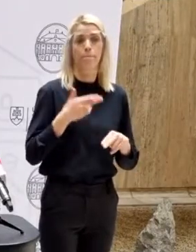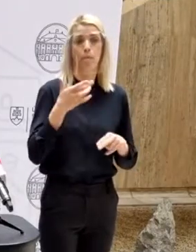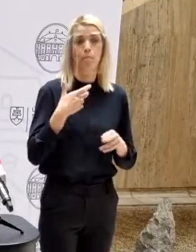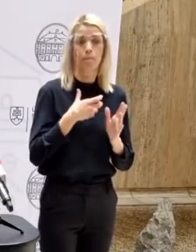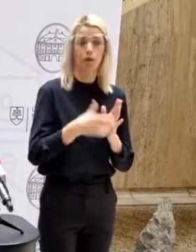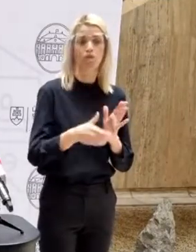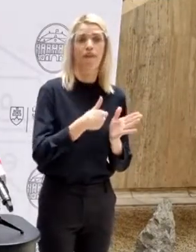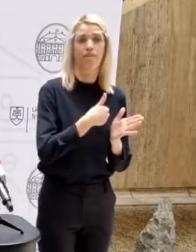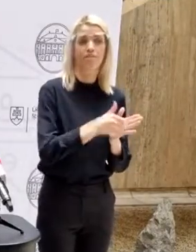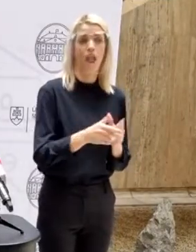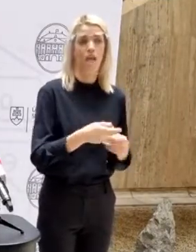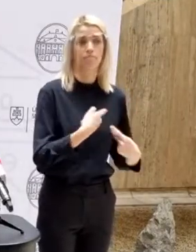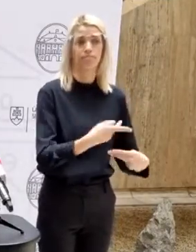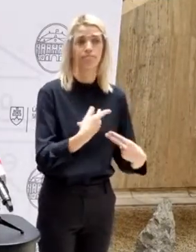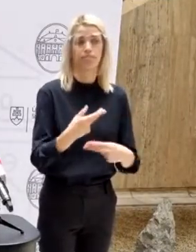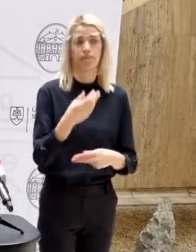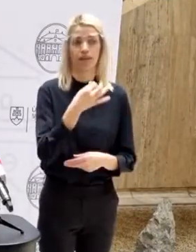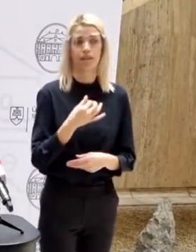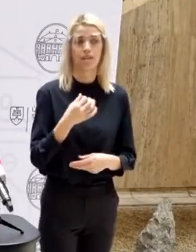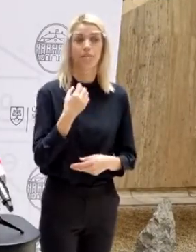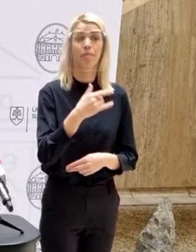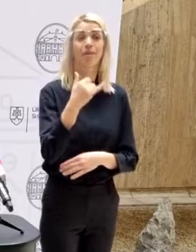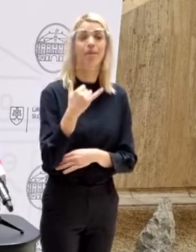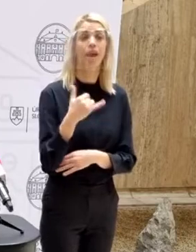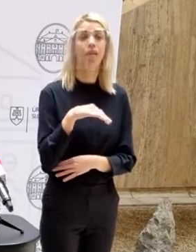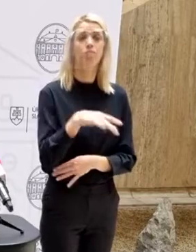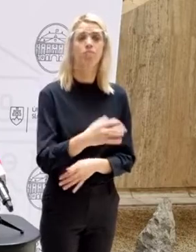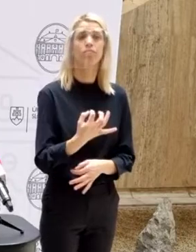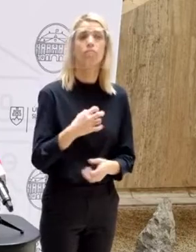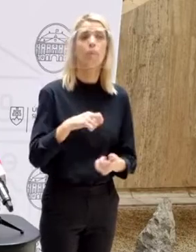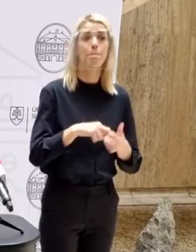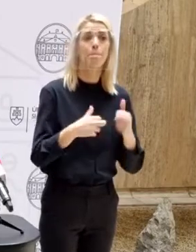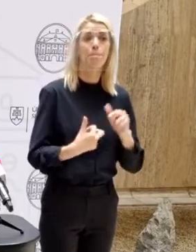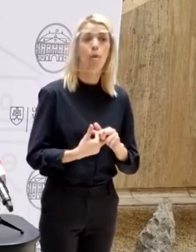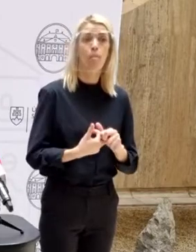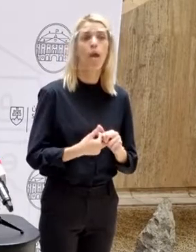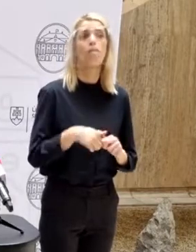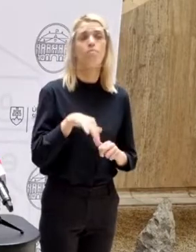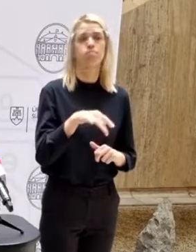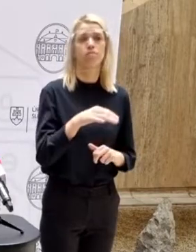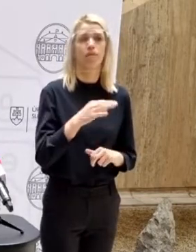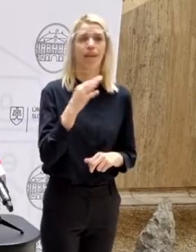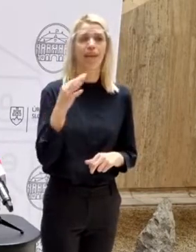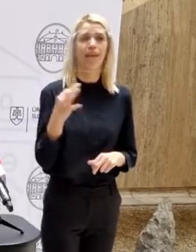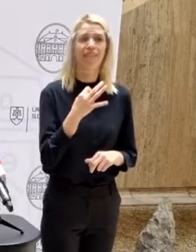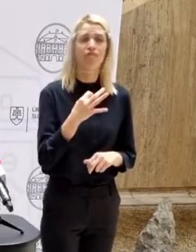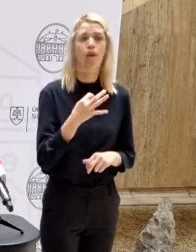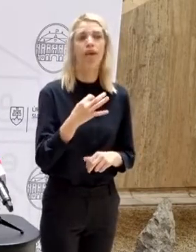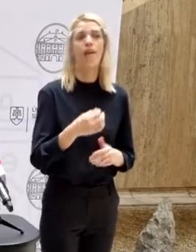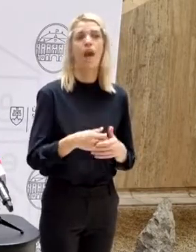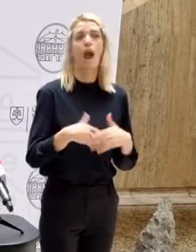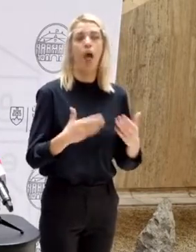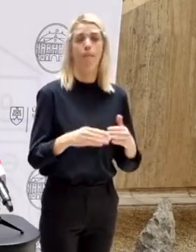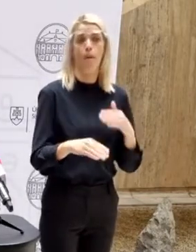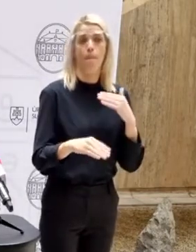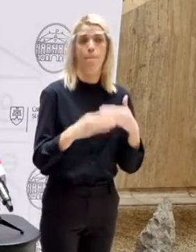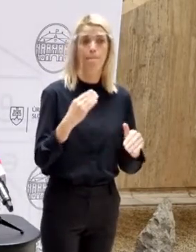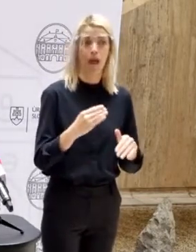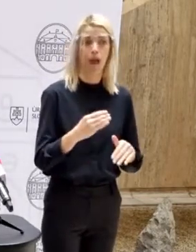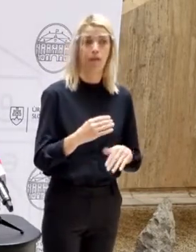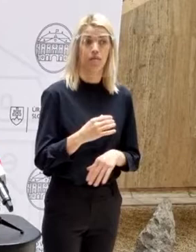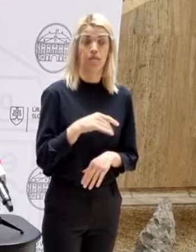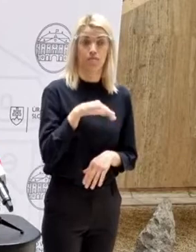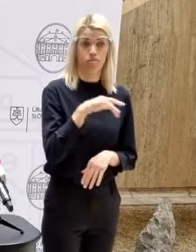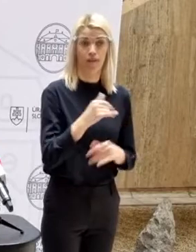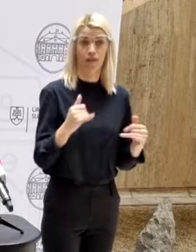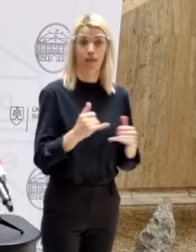dodávaní testov. Ak by akýkoľvek riaditeľ mal problém, viete, že máme aj infolinku alebo máme maily, ja ich týmto aj vyzývam. Ak